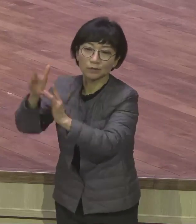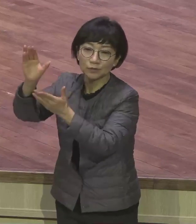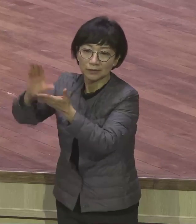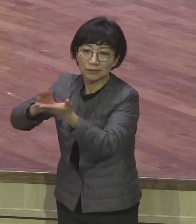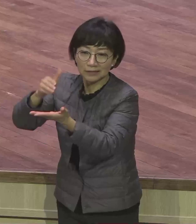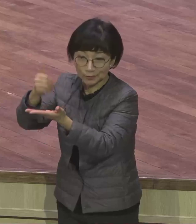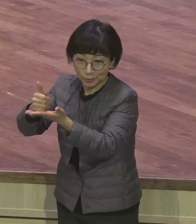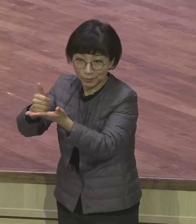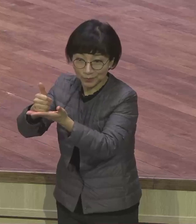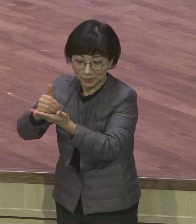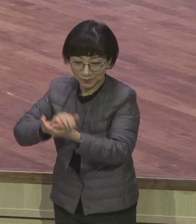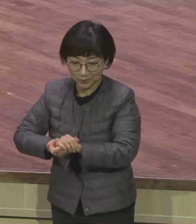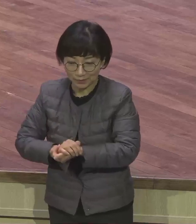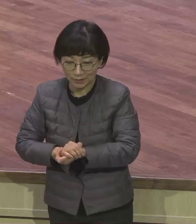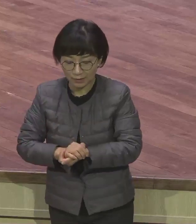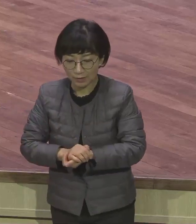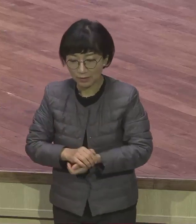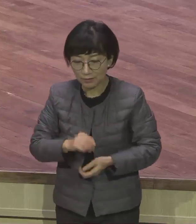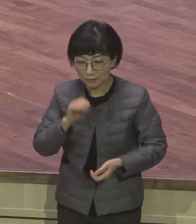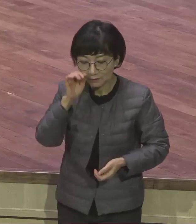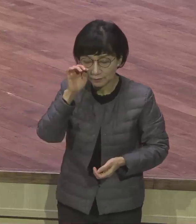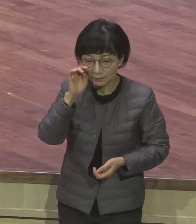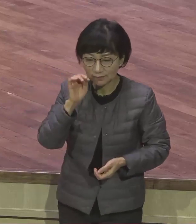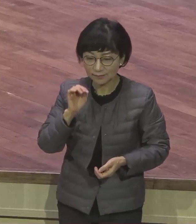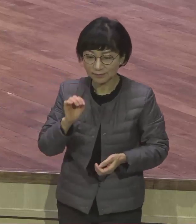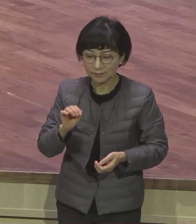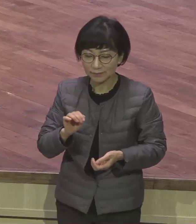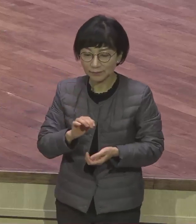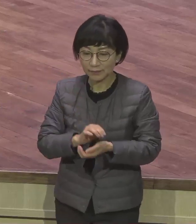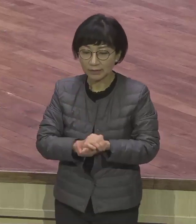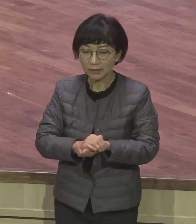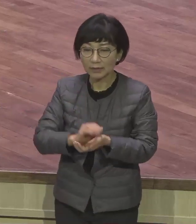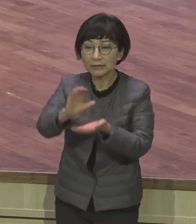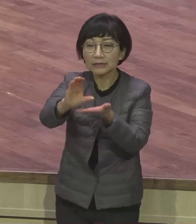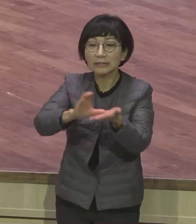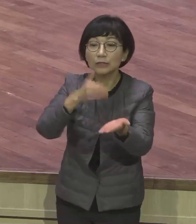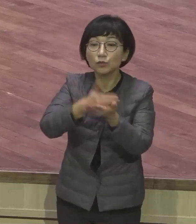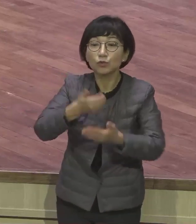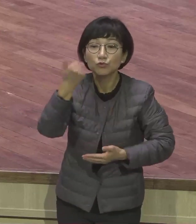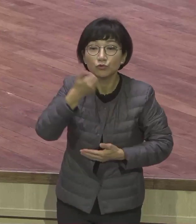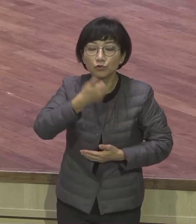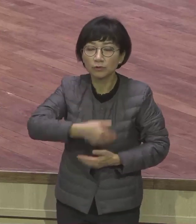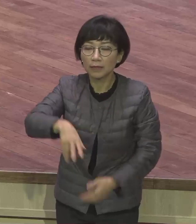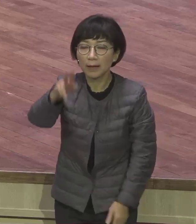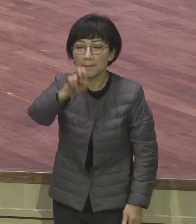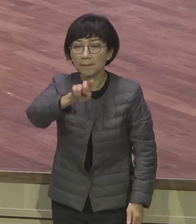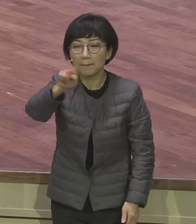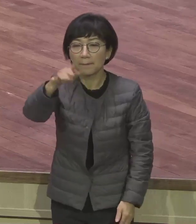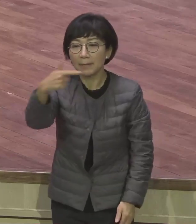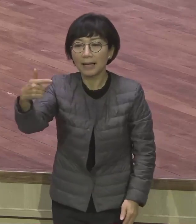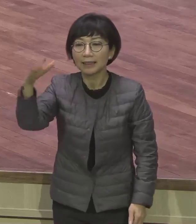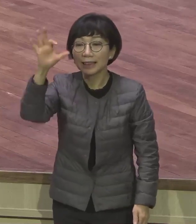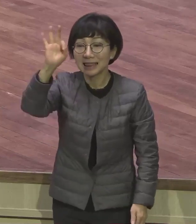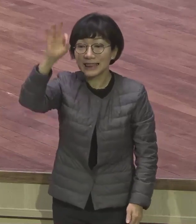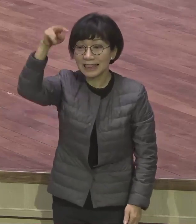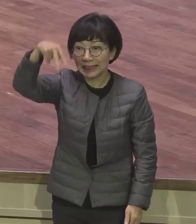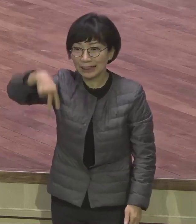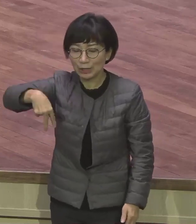10월절에 뭐라 그러세요 그리스도는 만유시오 만유 안에 계시니라 이 무슨 말입니까 그리스도는